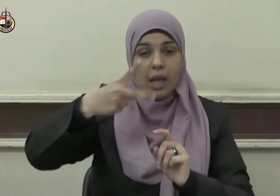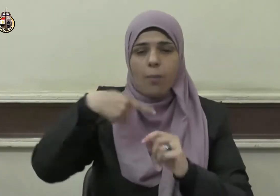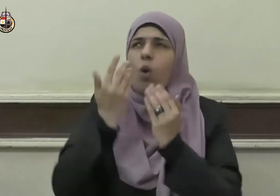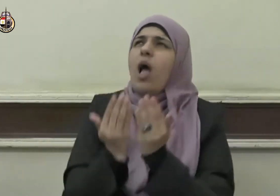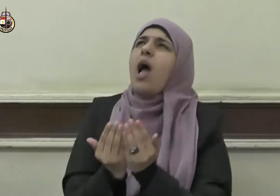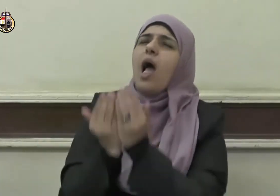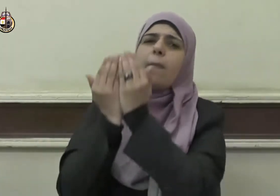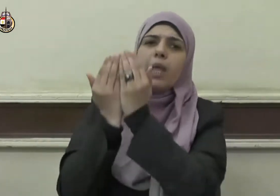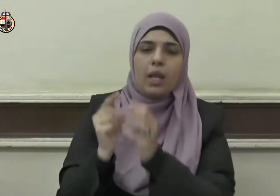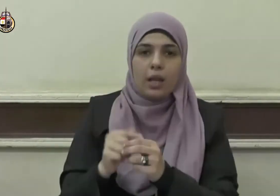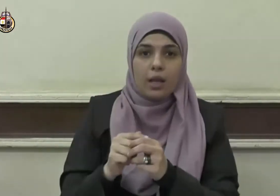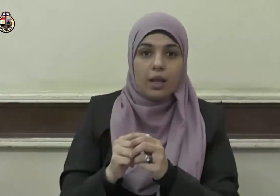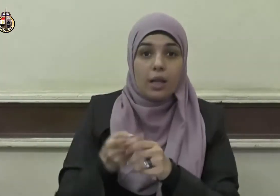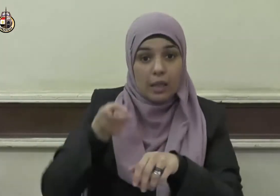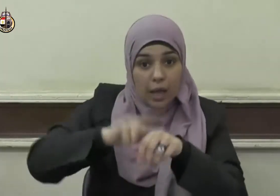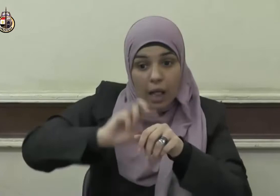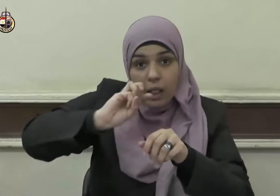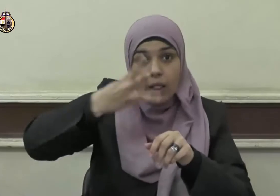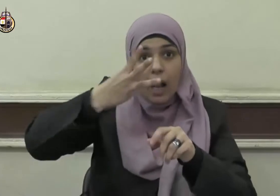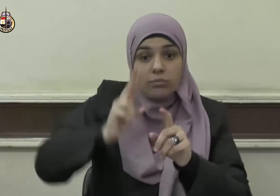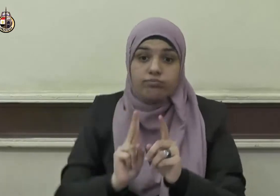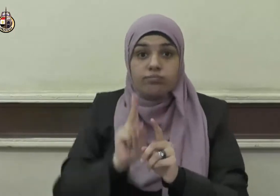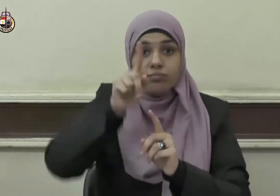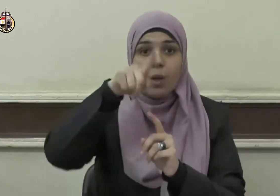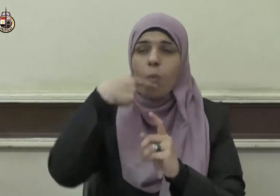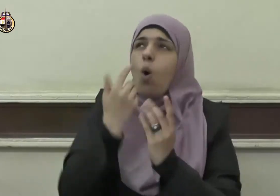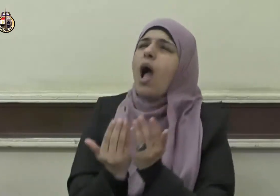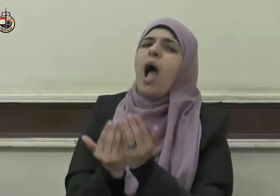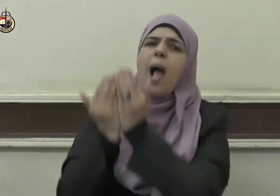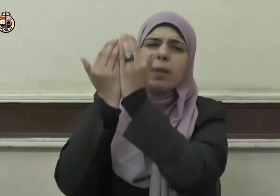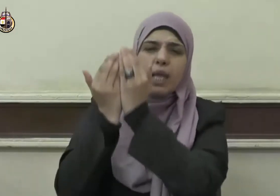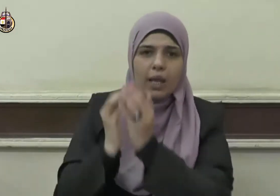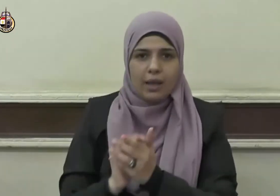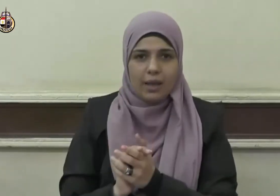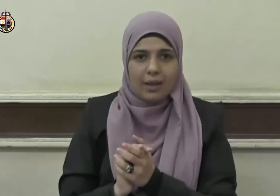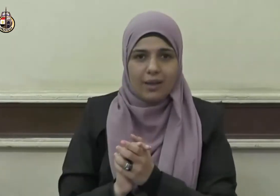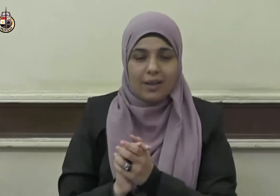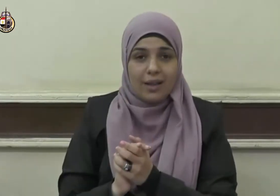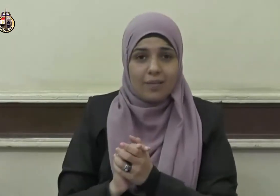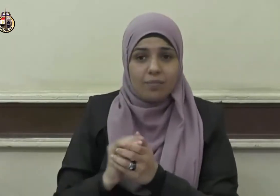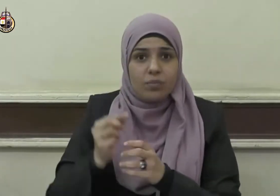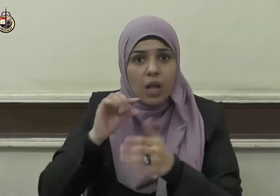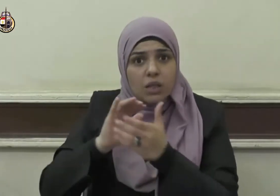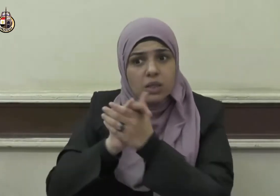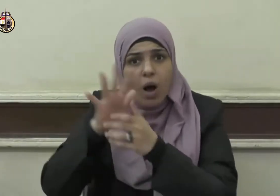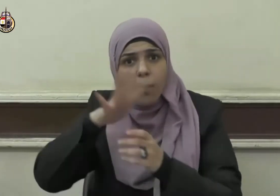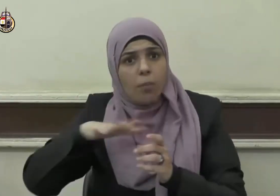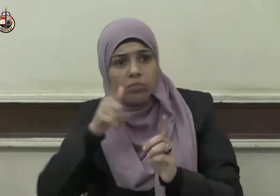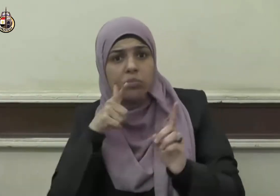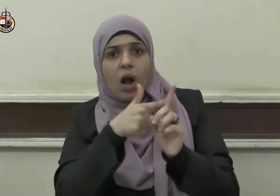أمين ثم رقى الثالثة فقال أمين فقال يا رسول الله